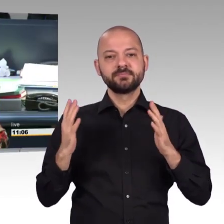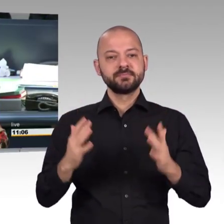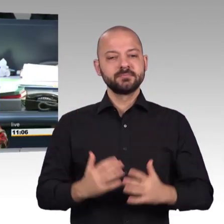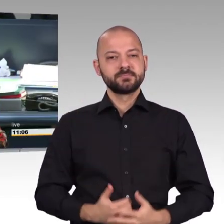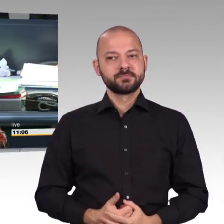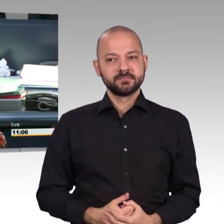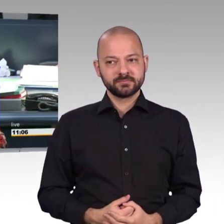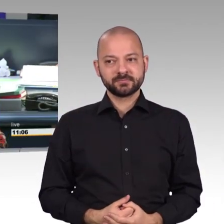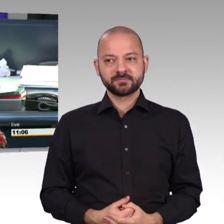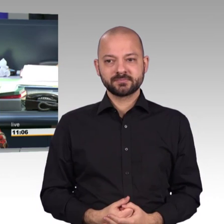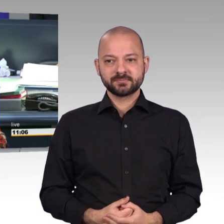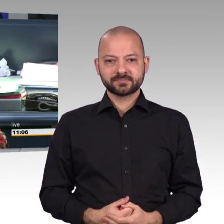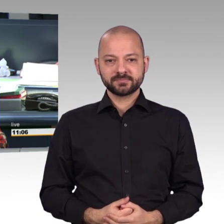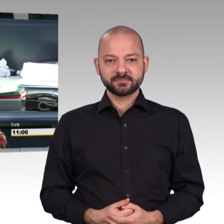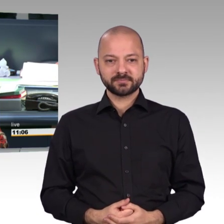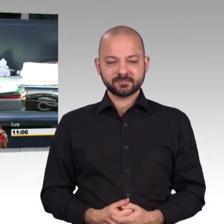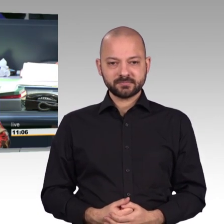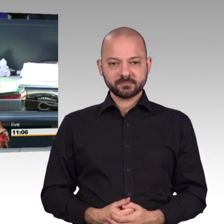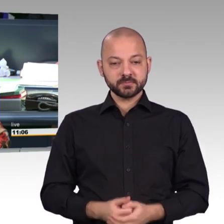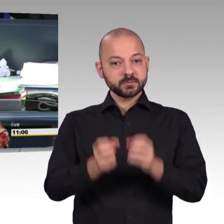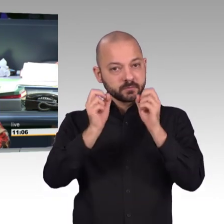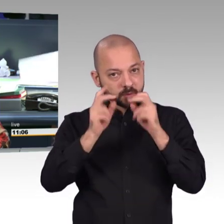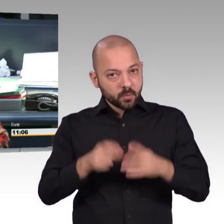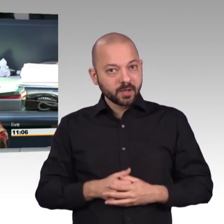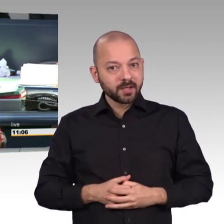Und das Wort hat Jimmy Schulz für die FDP-Fraktion.